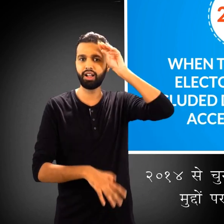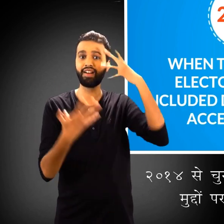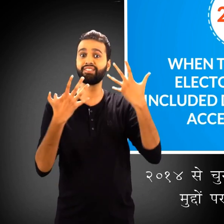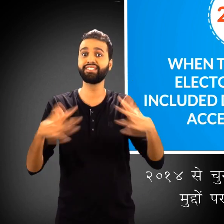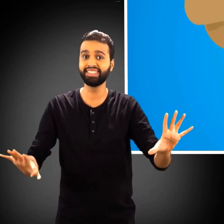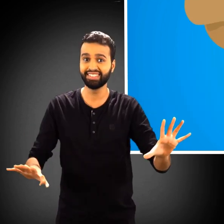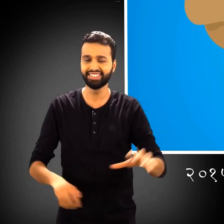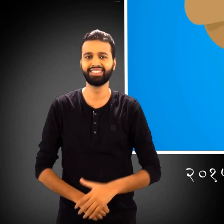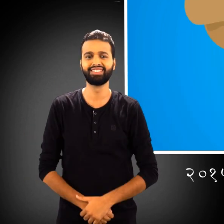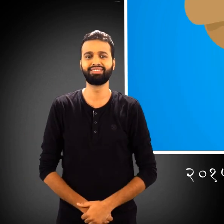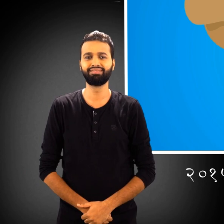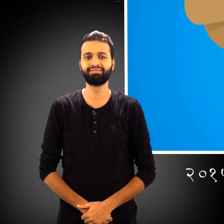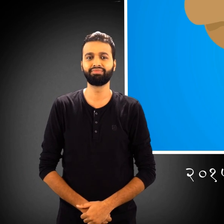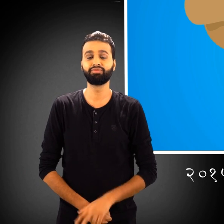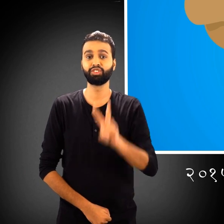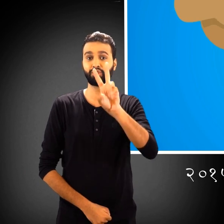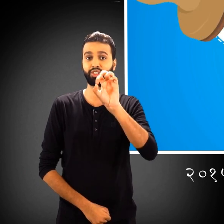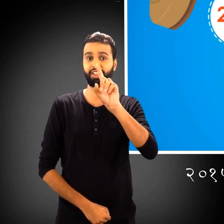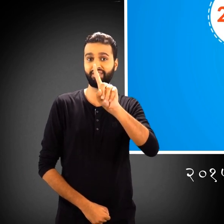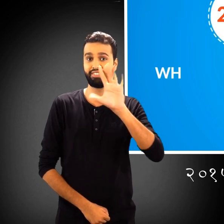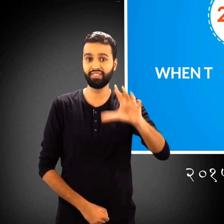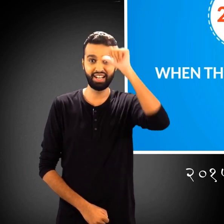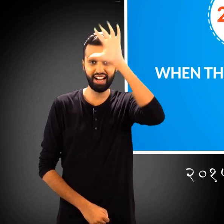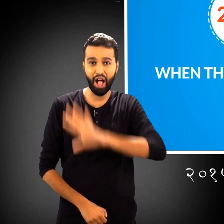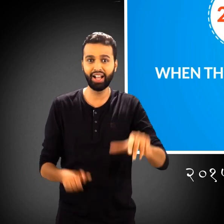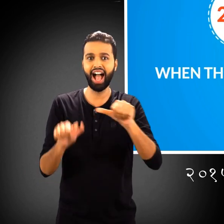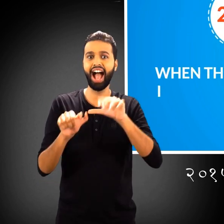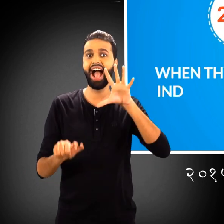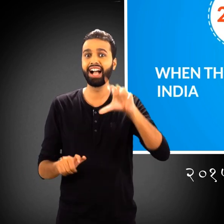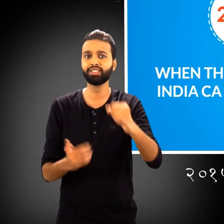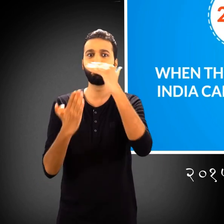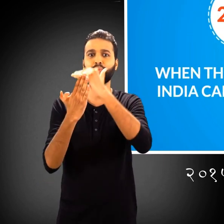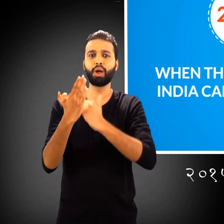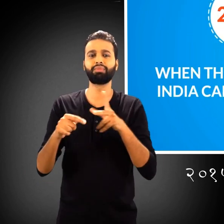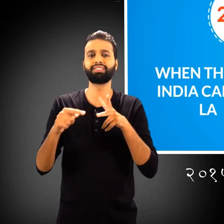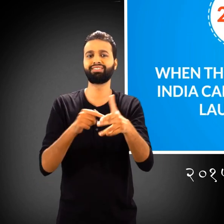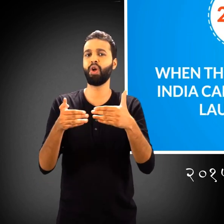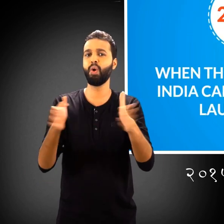2015 में सुगम्य भारत अभियान शुरू किया गया